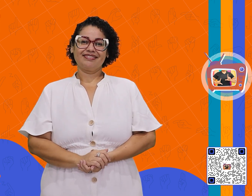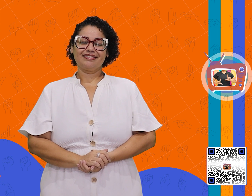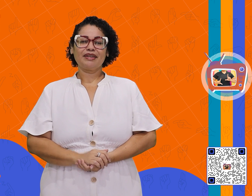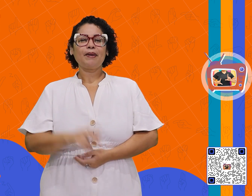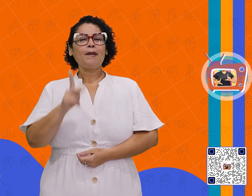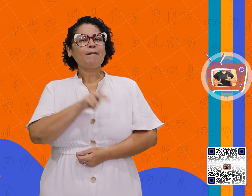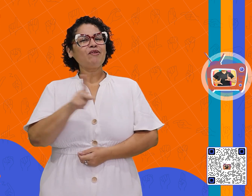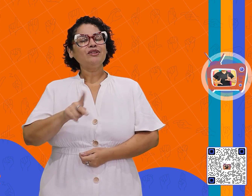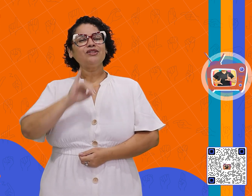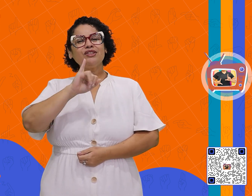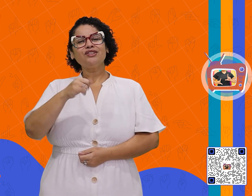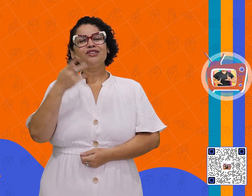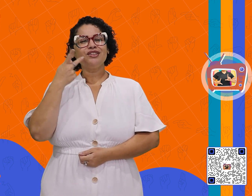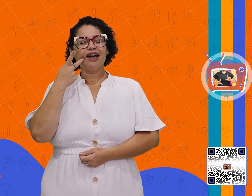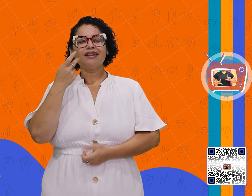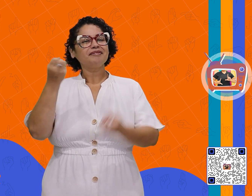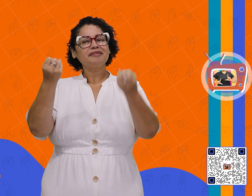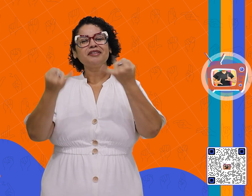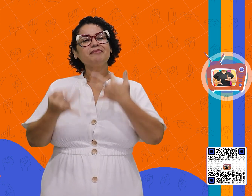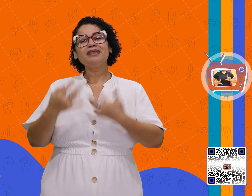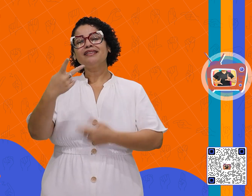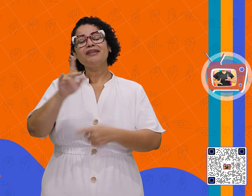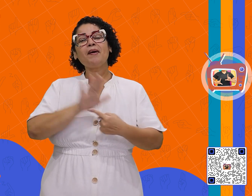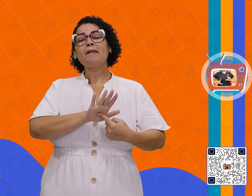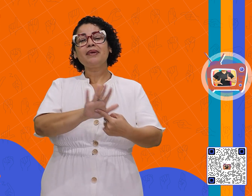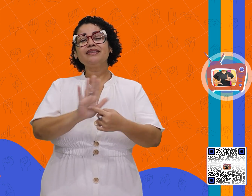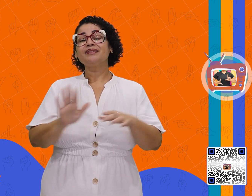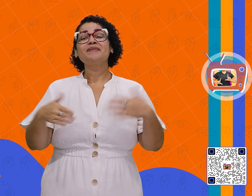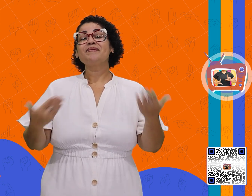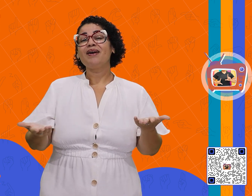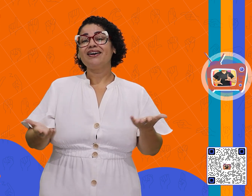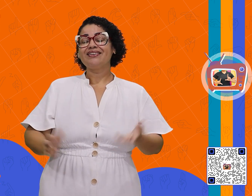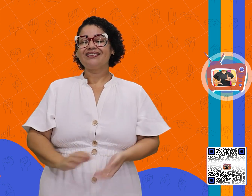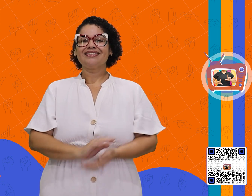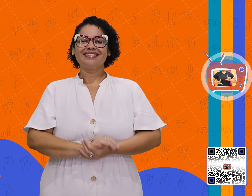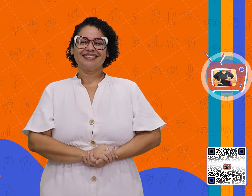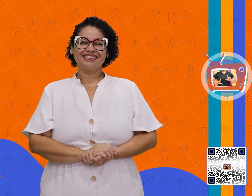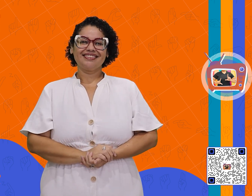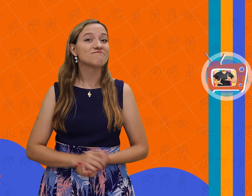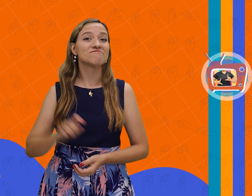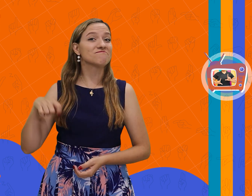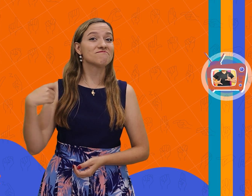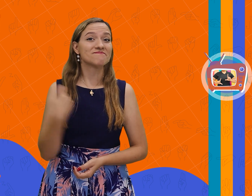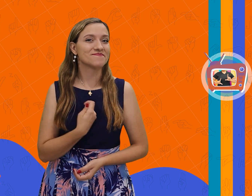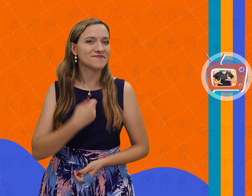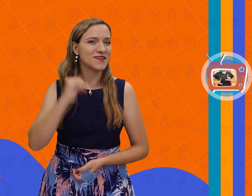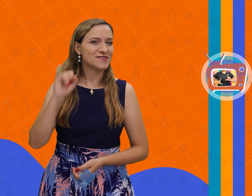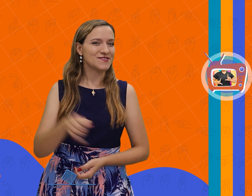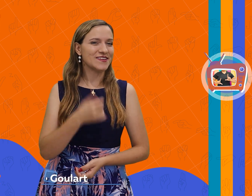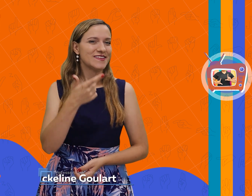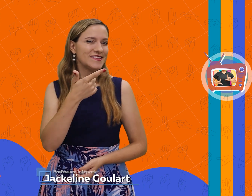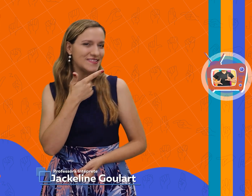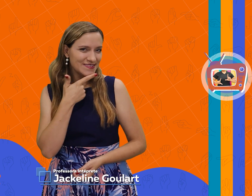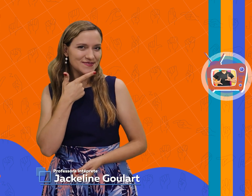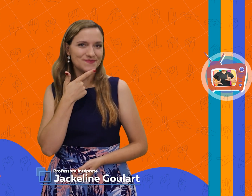Professora Jaqueline, nos conte mais sobre o seu quadro. Sou a professora intérprete